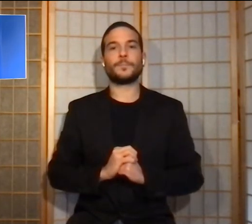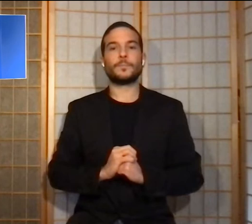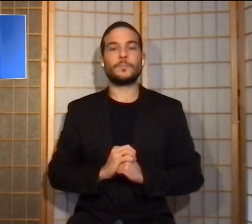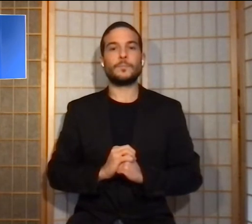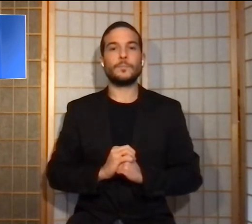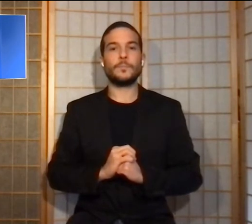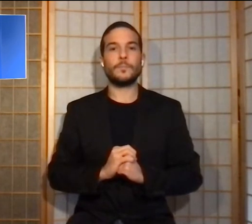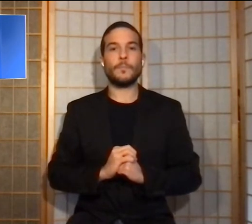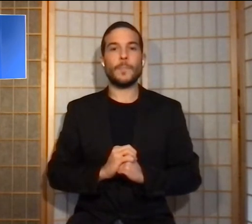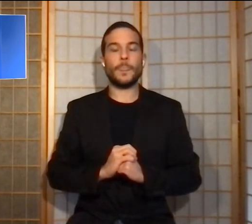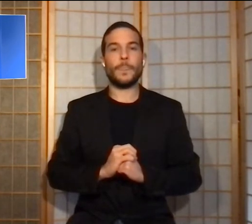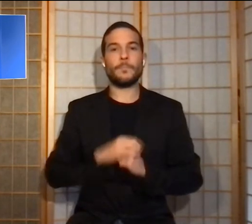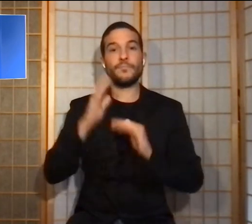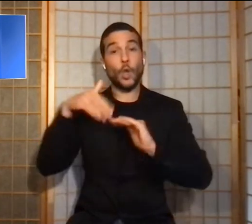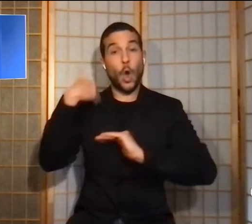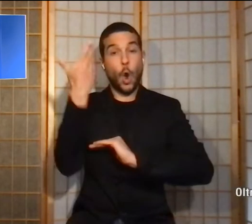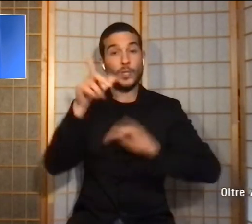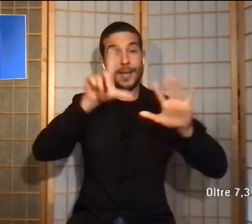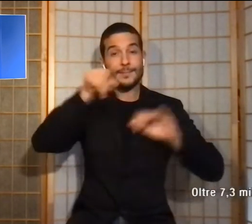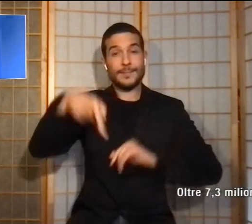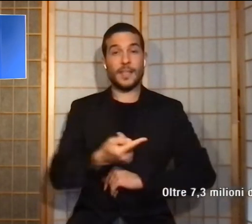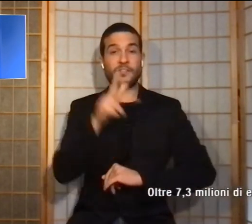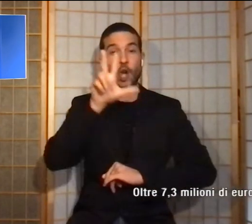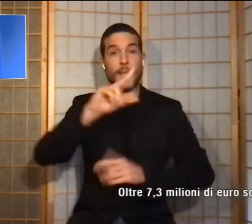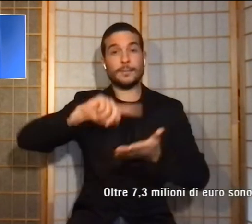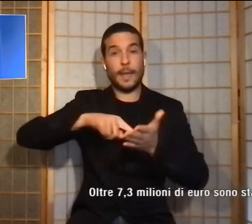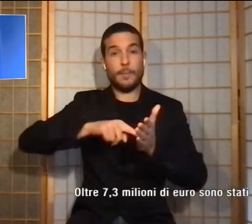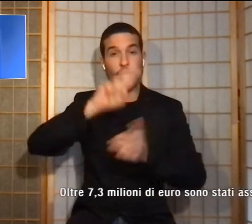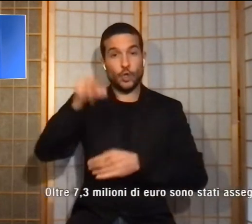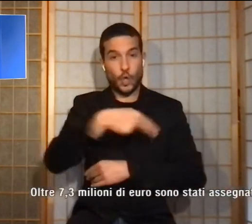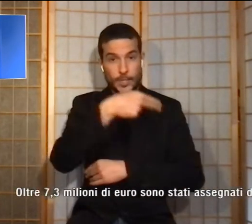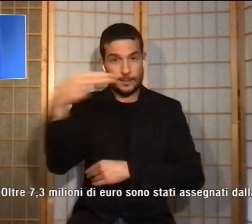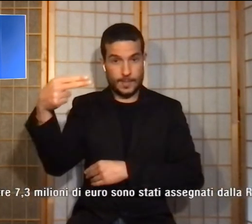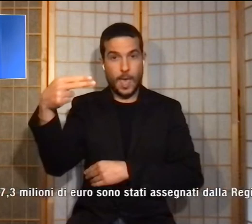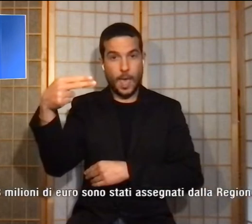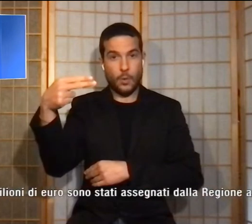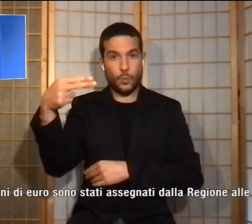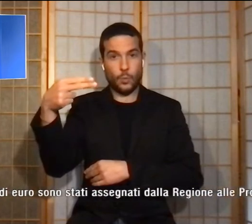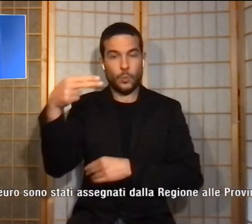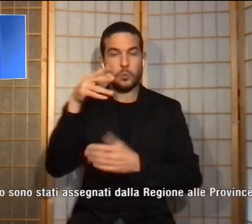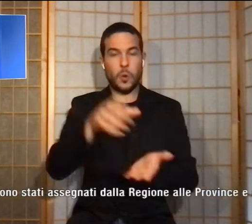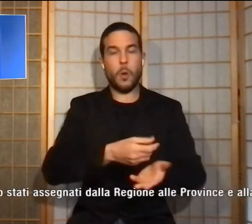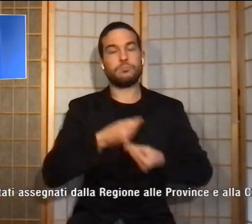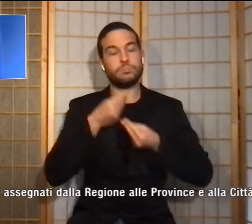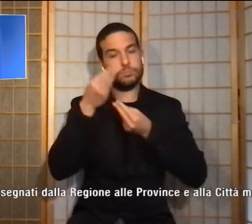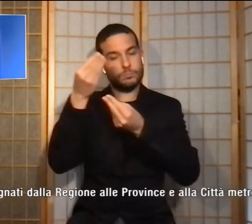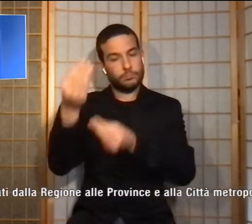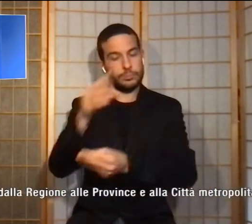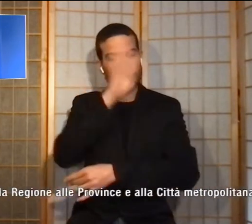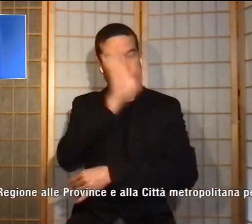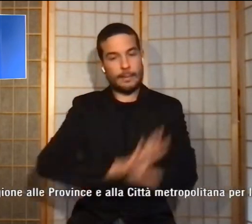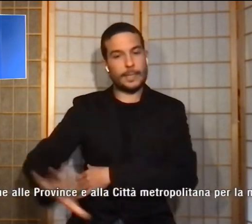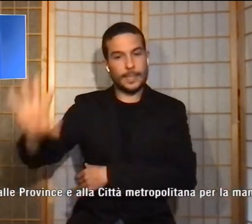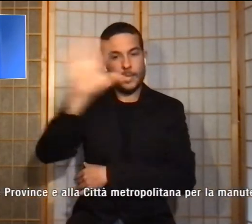Oltre 7,3 milioni di euro sono stati assegnati dalla Regione alle